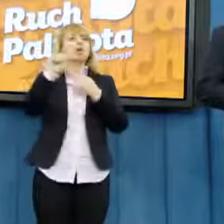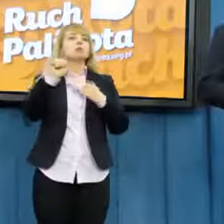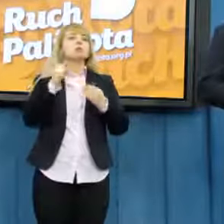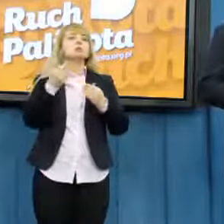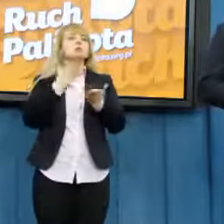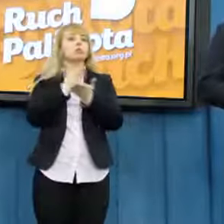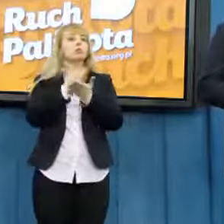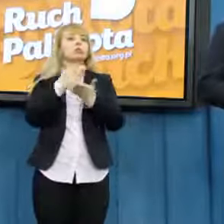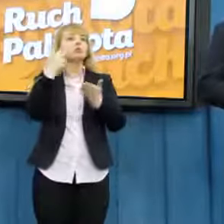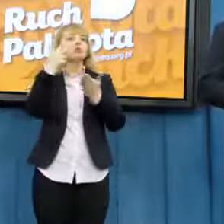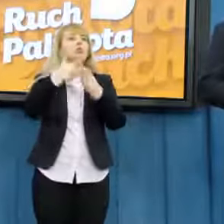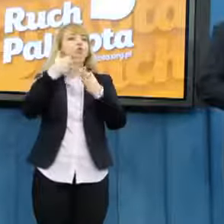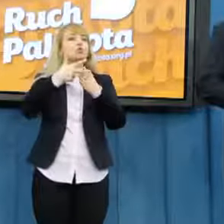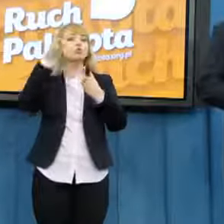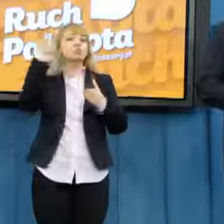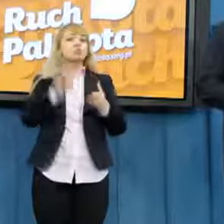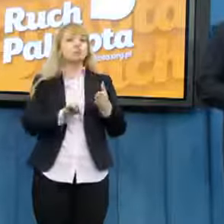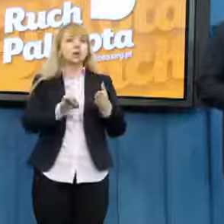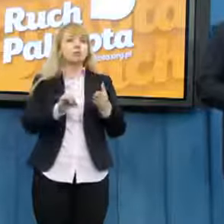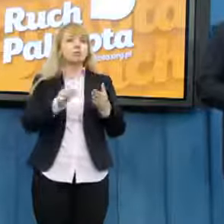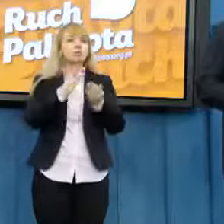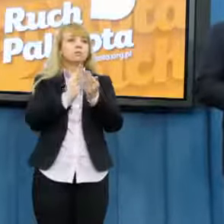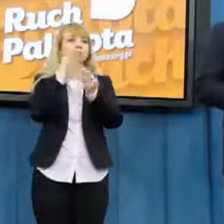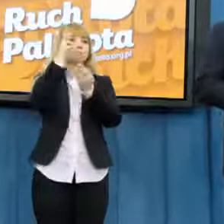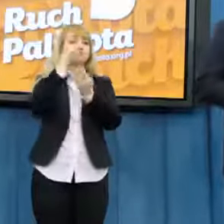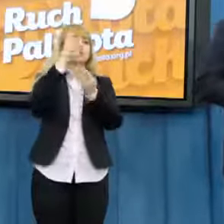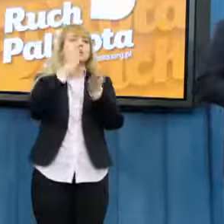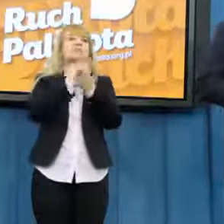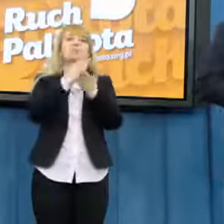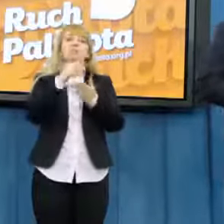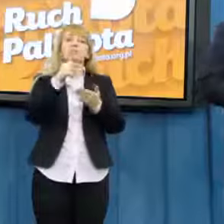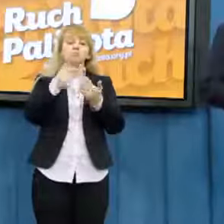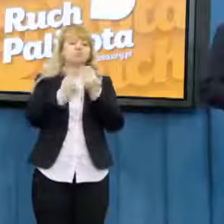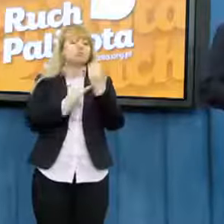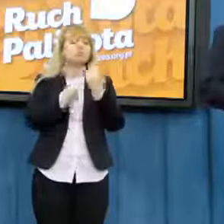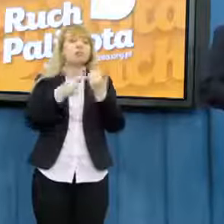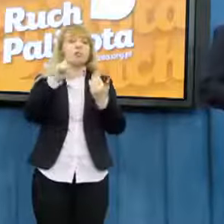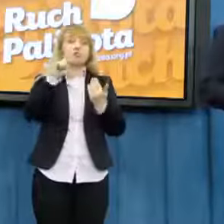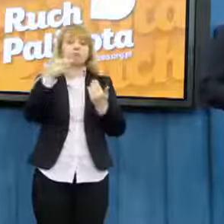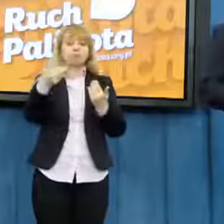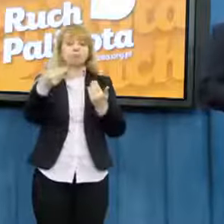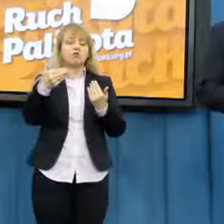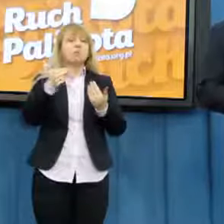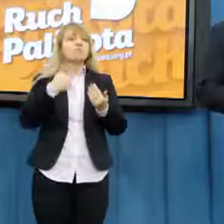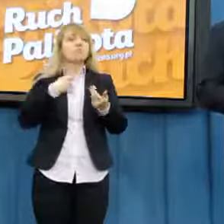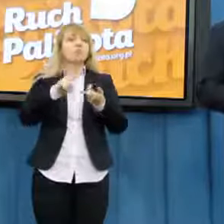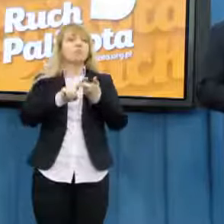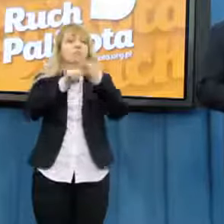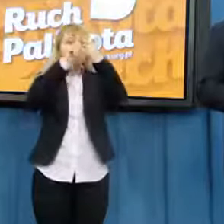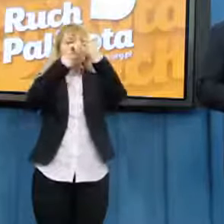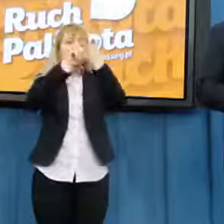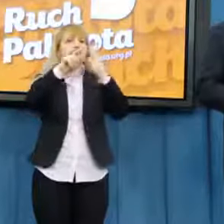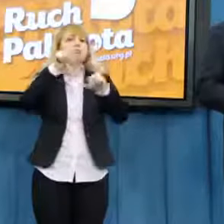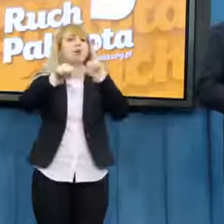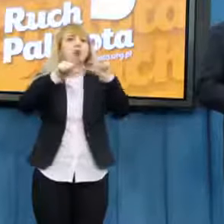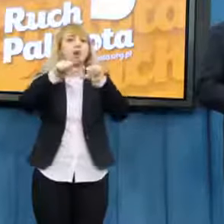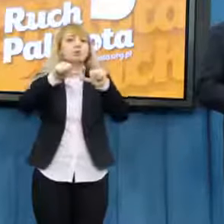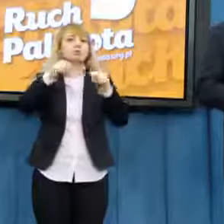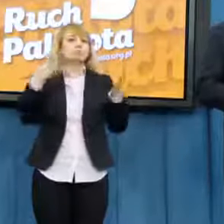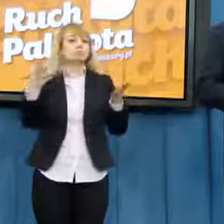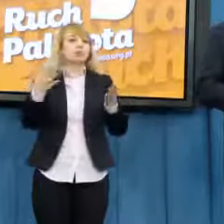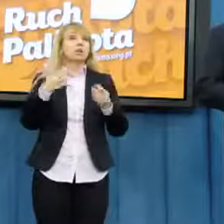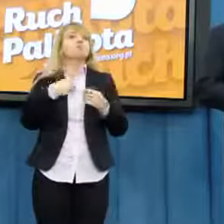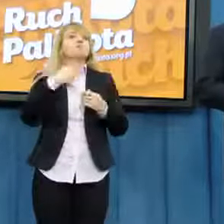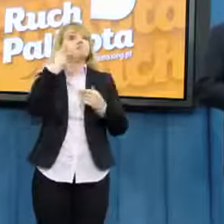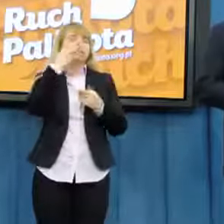został przesunięty zaledwie o parę centymetrów, ale został zawieszony na wiele, wiele lat. na